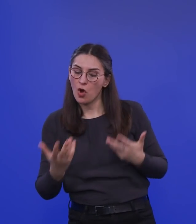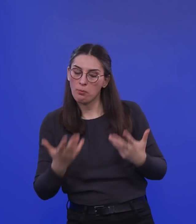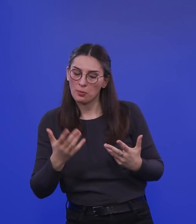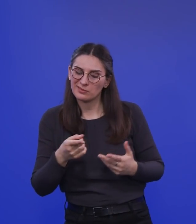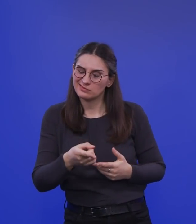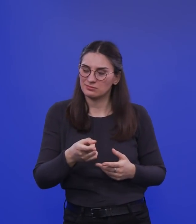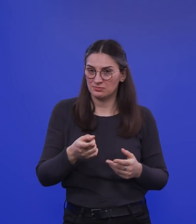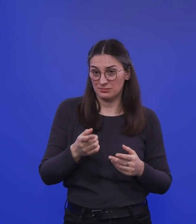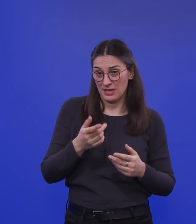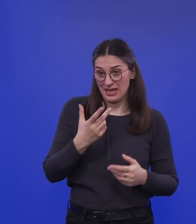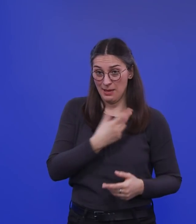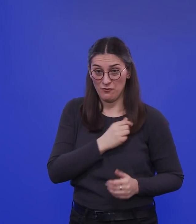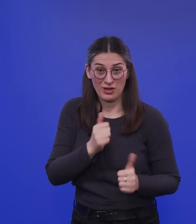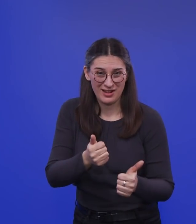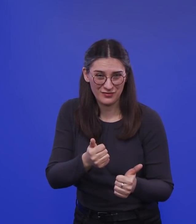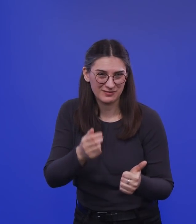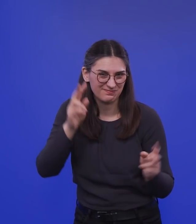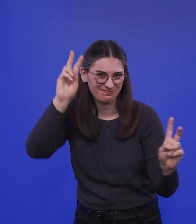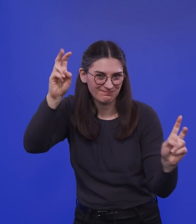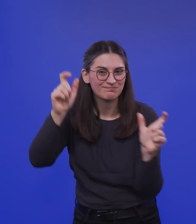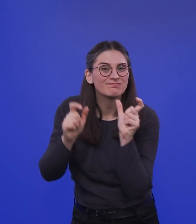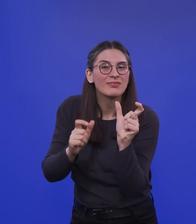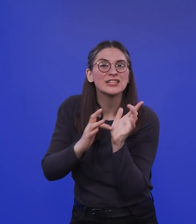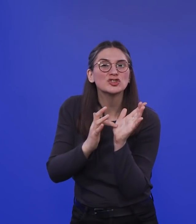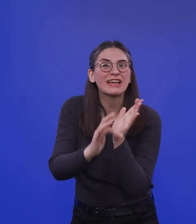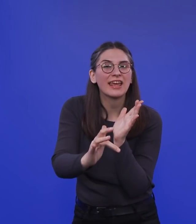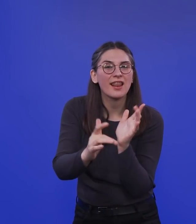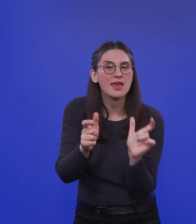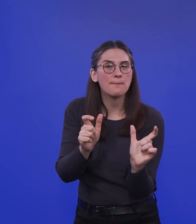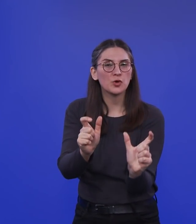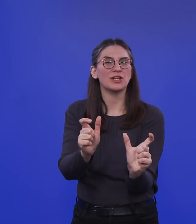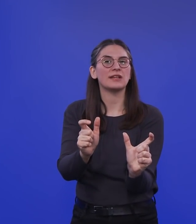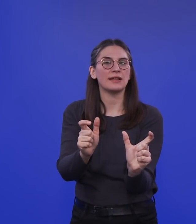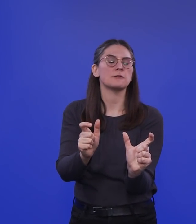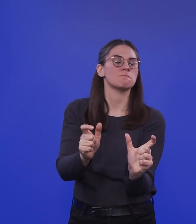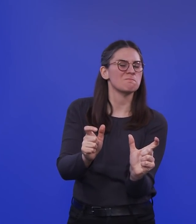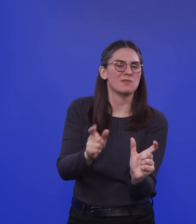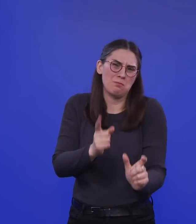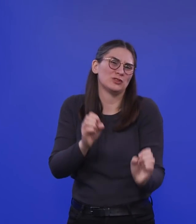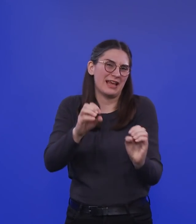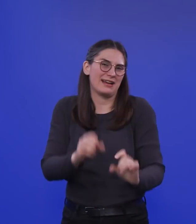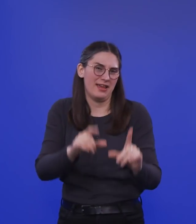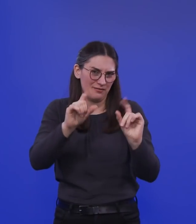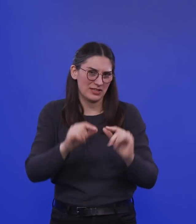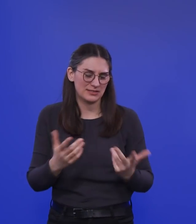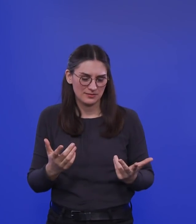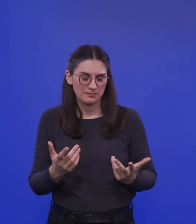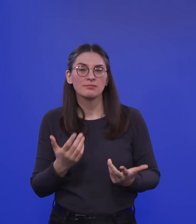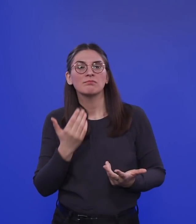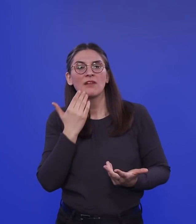sterilen Immunität. Also sterile Immunität ist etwas, das muss man vielleicht erst mal erklären, das stellt sich ein bei Impfungen, die